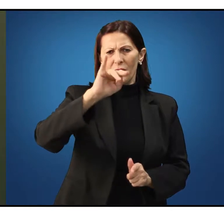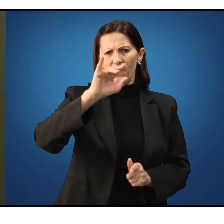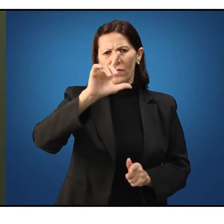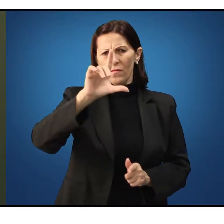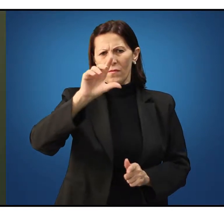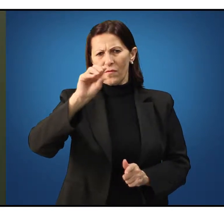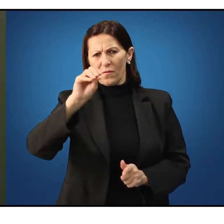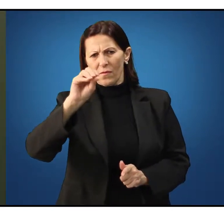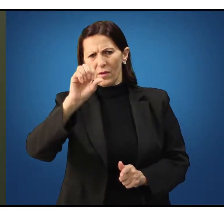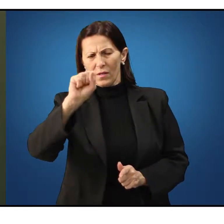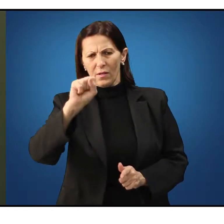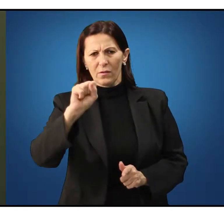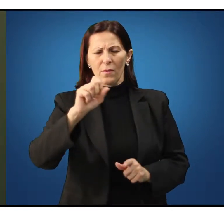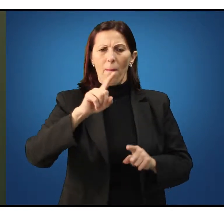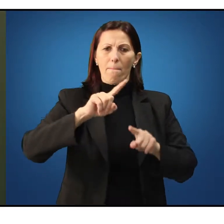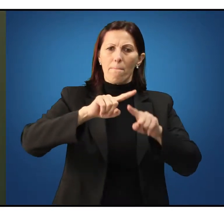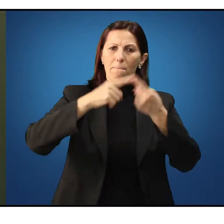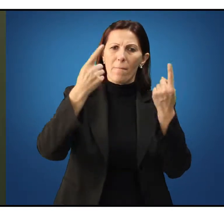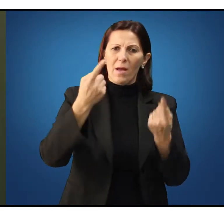sofia.